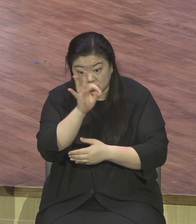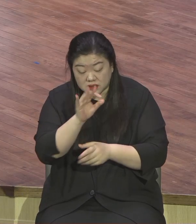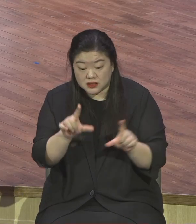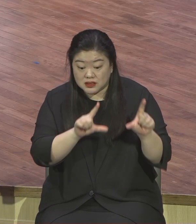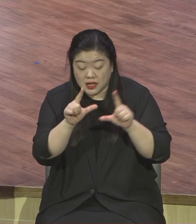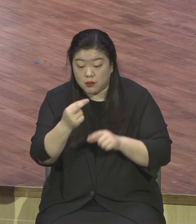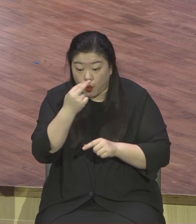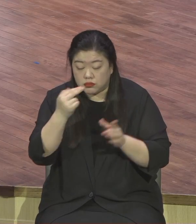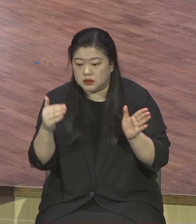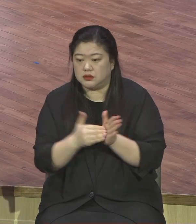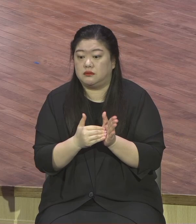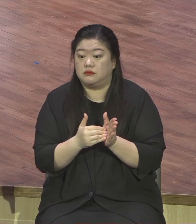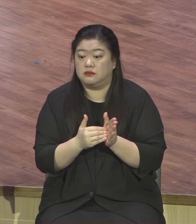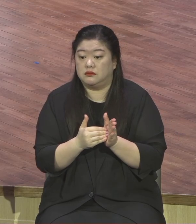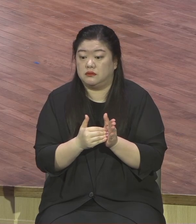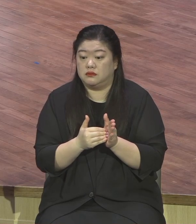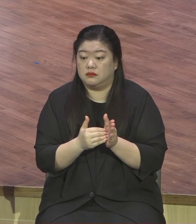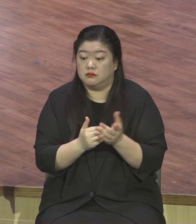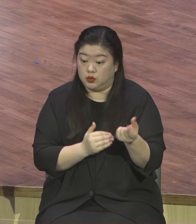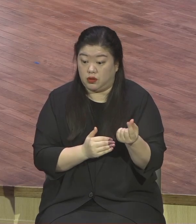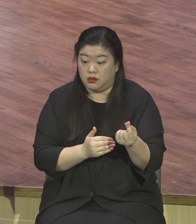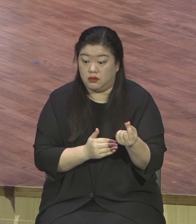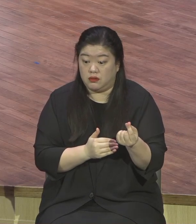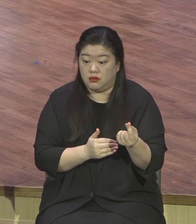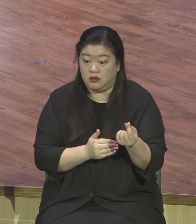하나님이 자기 형상대로 사람을 지었어